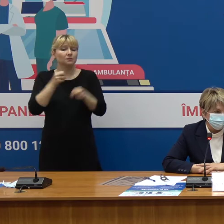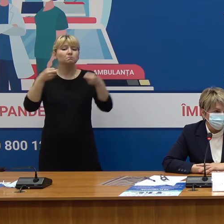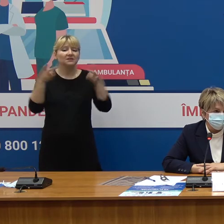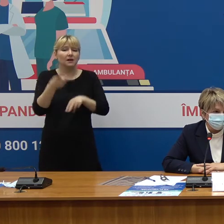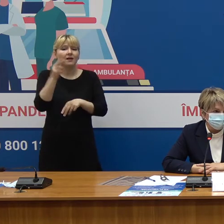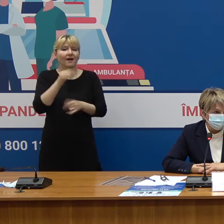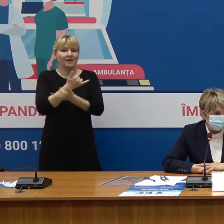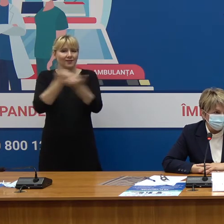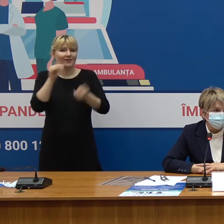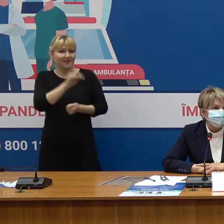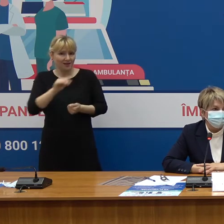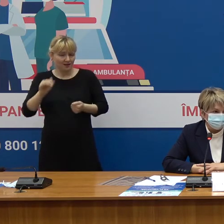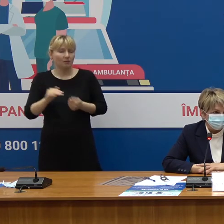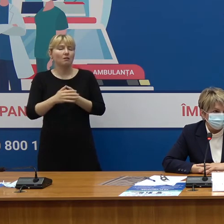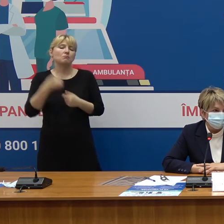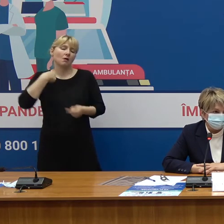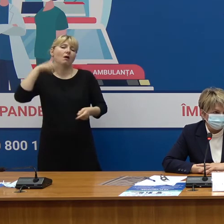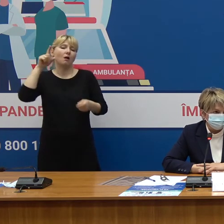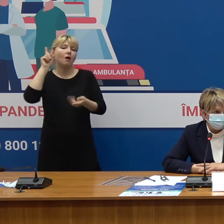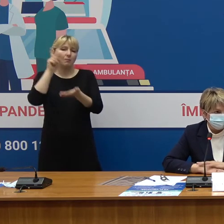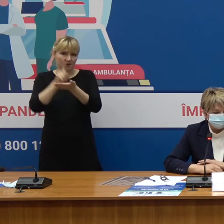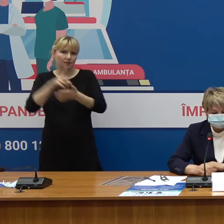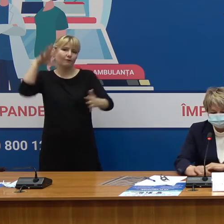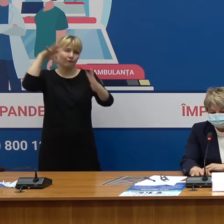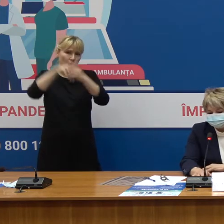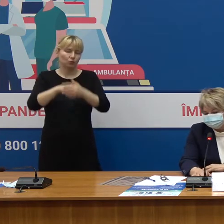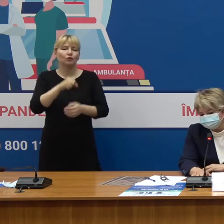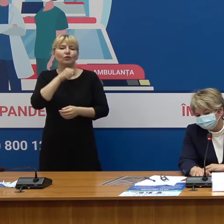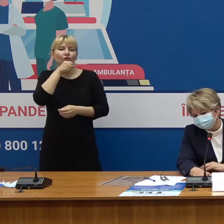extinde și vârsta de includere în vaccinare